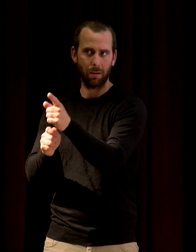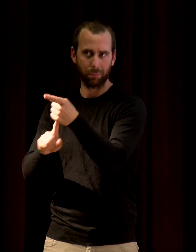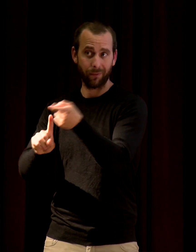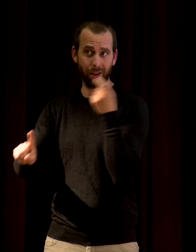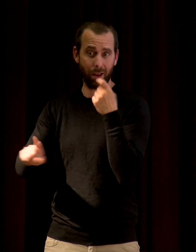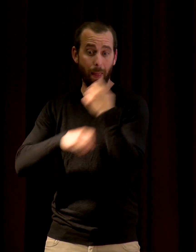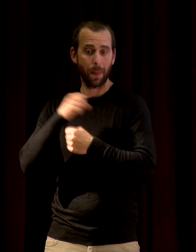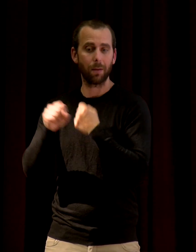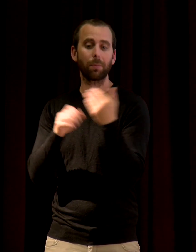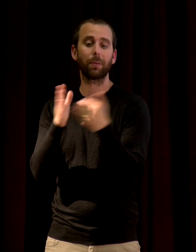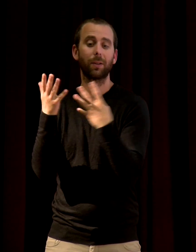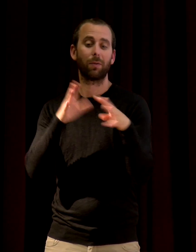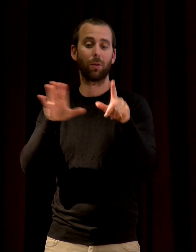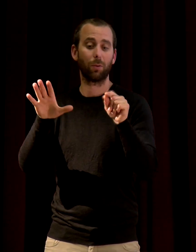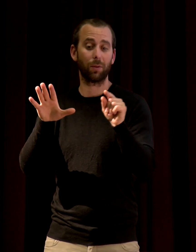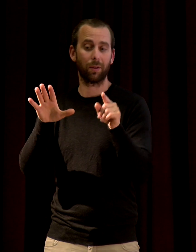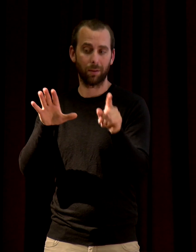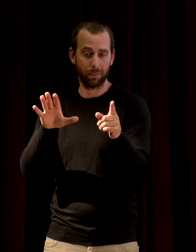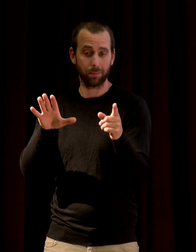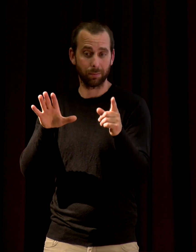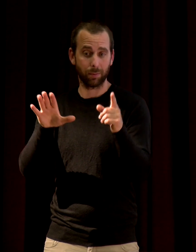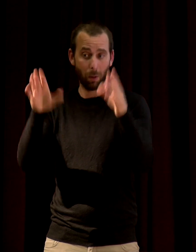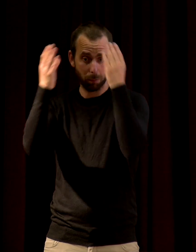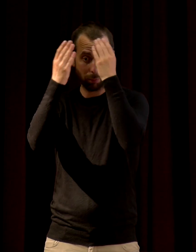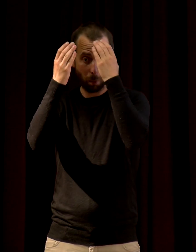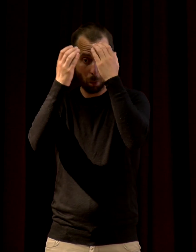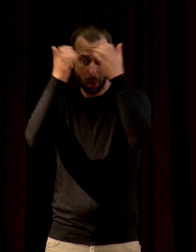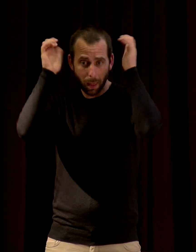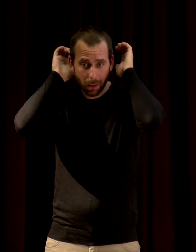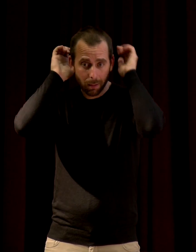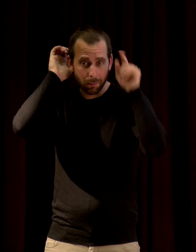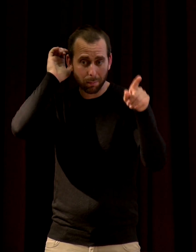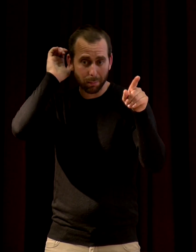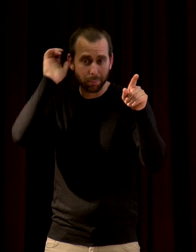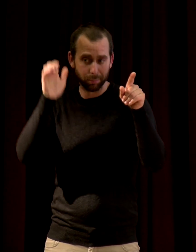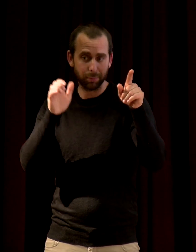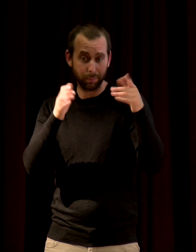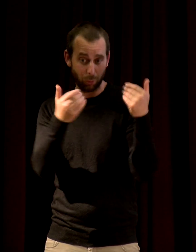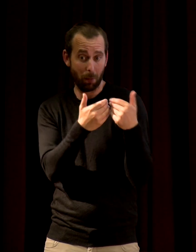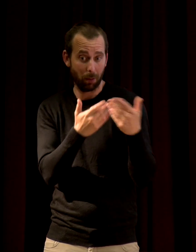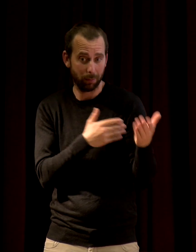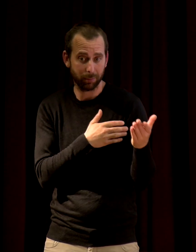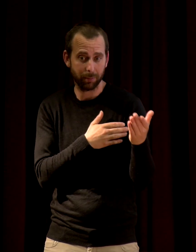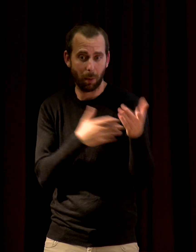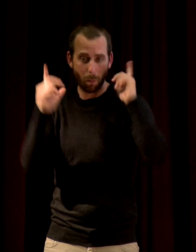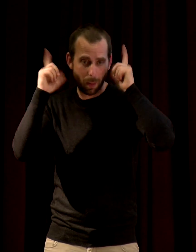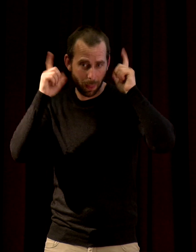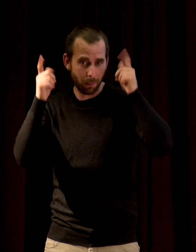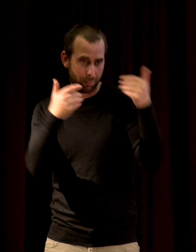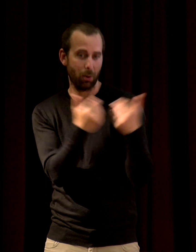écrit à la demande des moines, en fait. Pour avoir un silence religieux et pas du tout